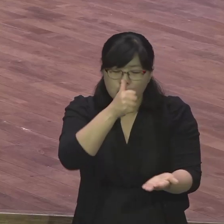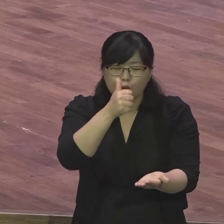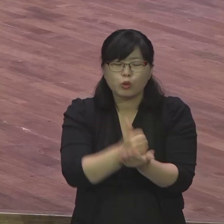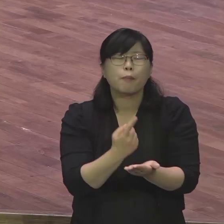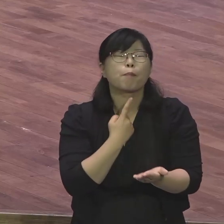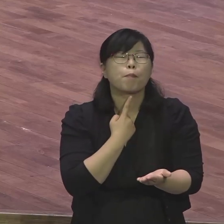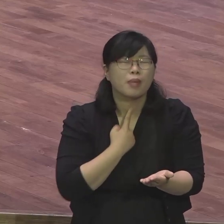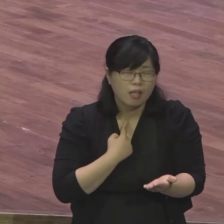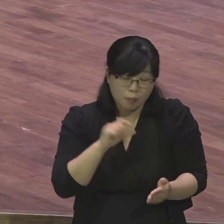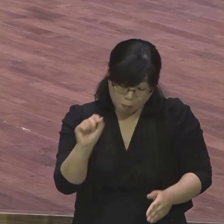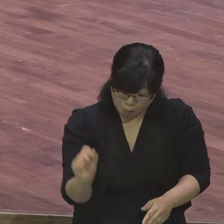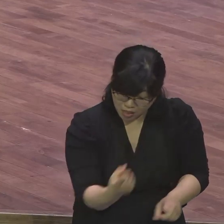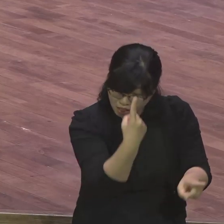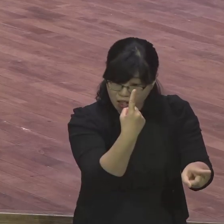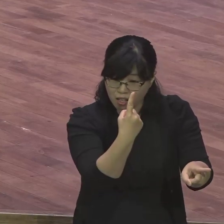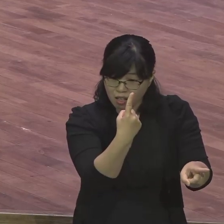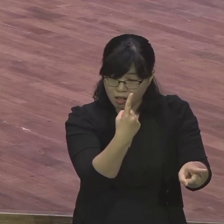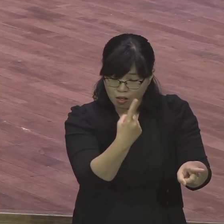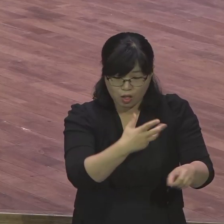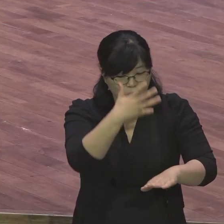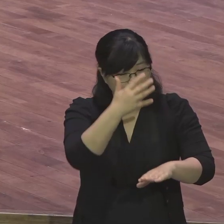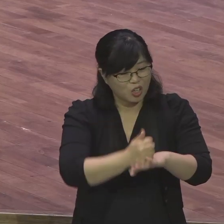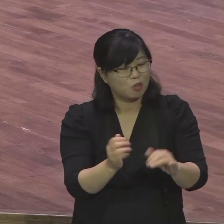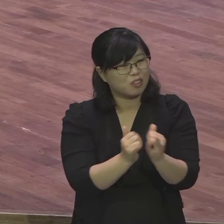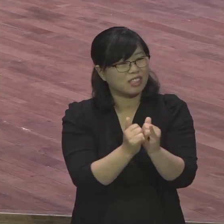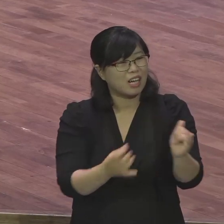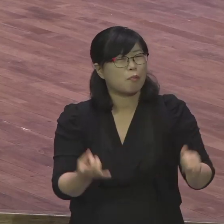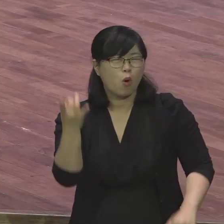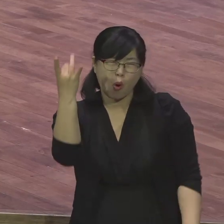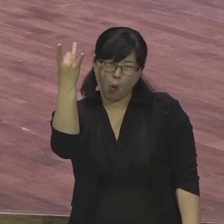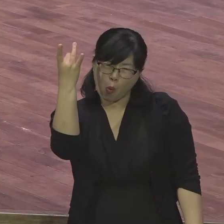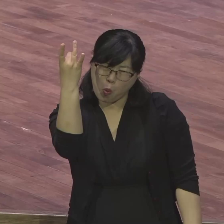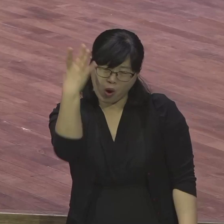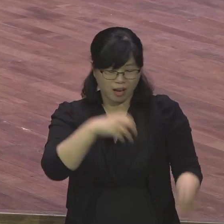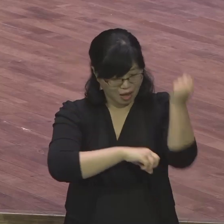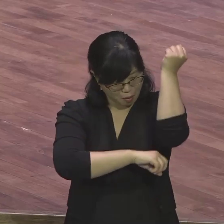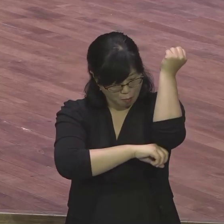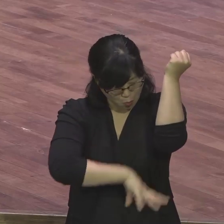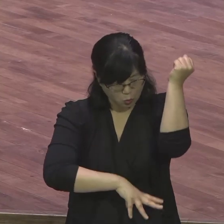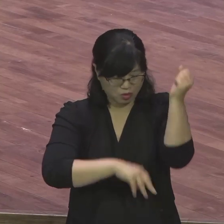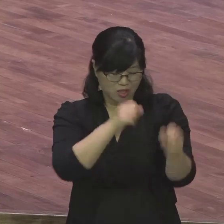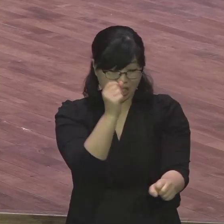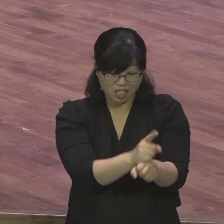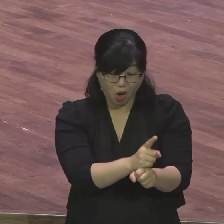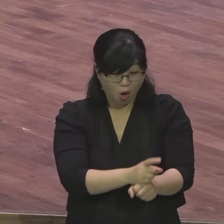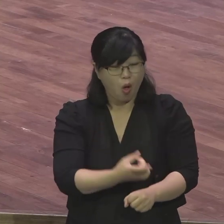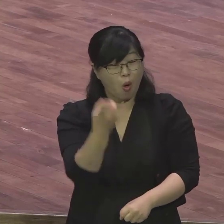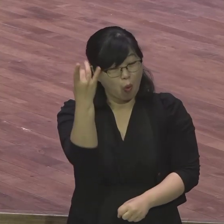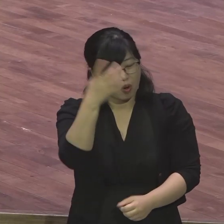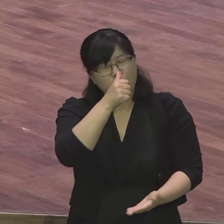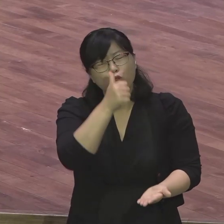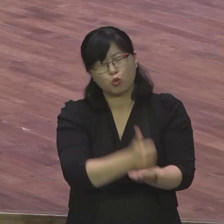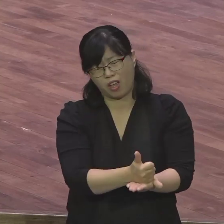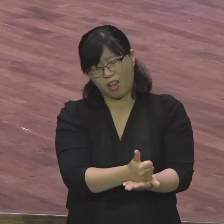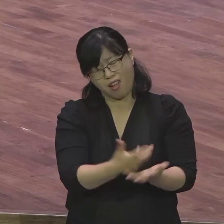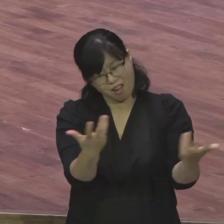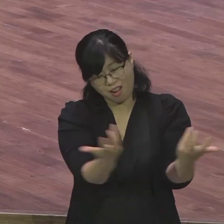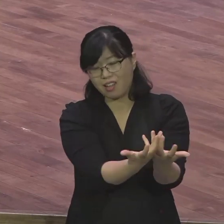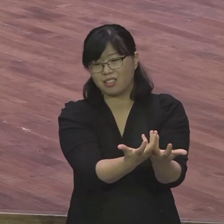부패해 있어요 타락한 본성이 있어요 저의 성령을 가지고 있습니다 이게 연약하다는 거예요 연약이